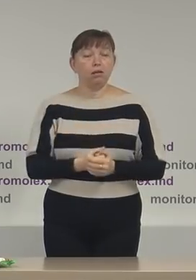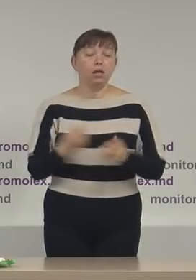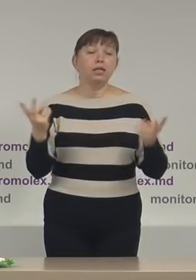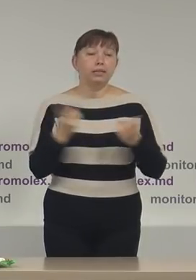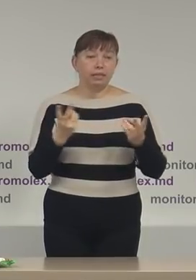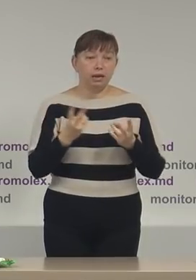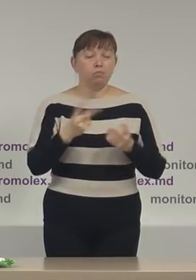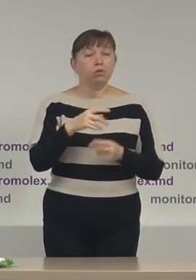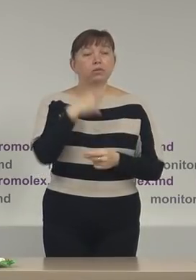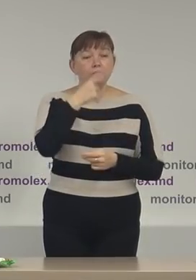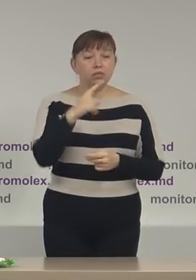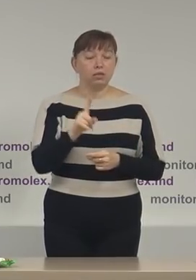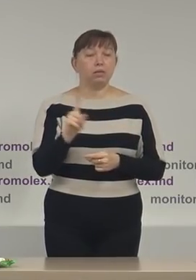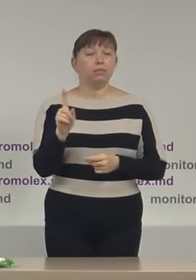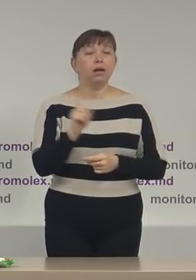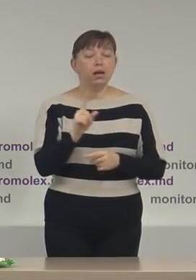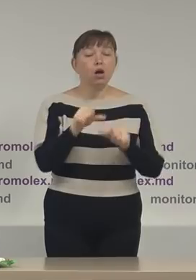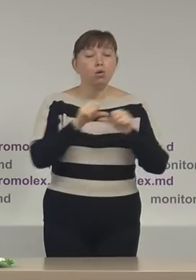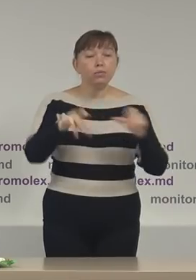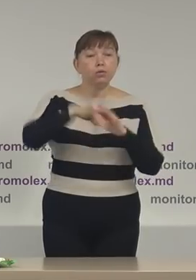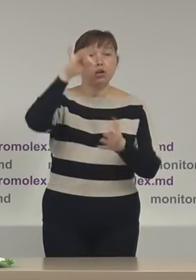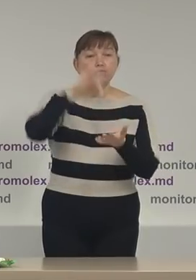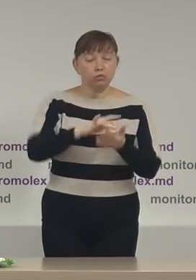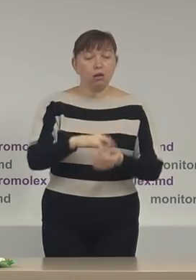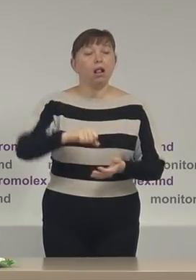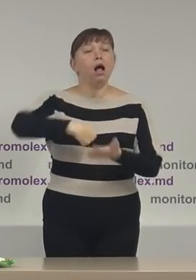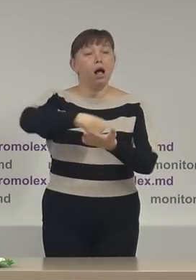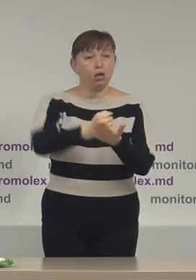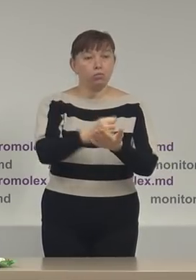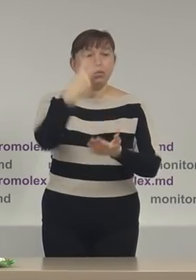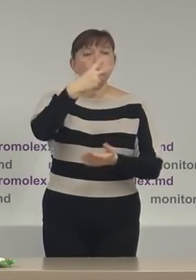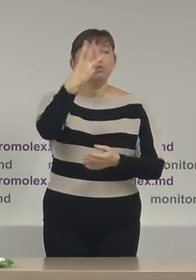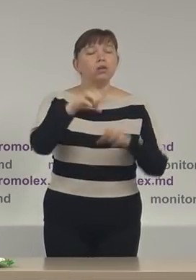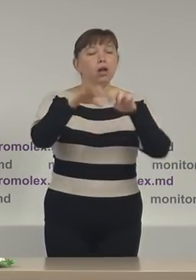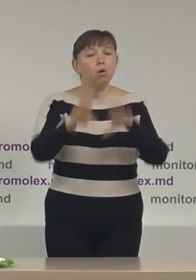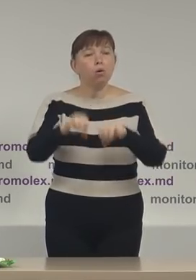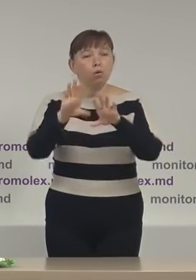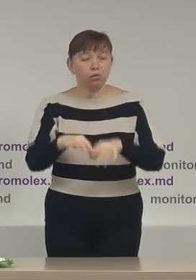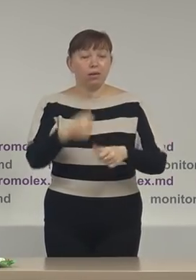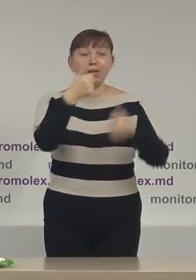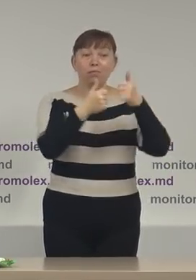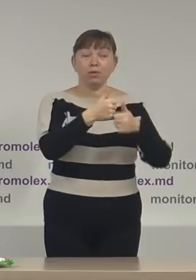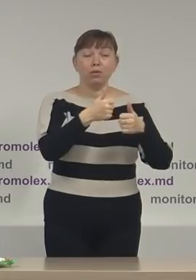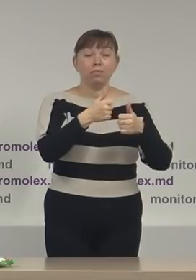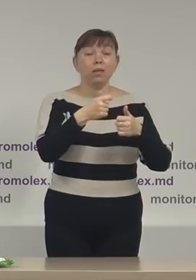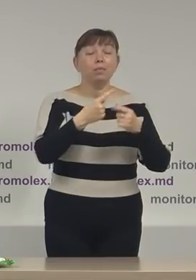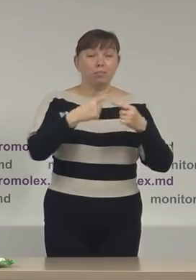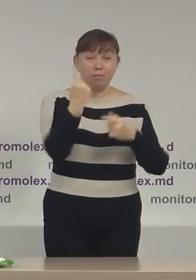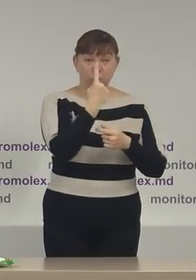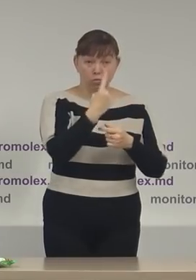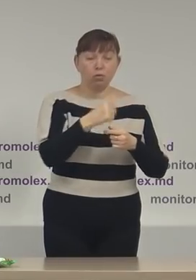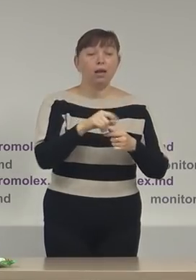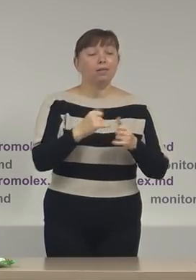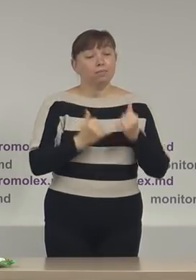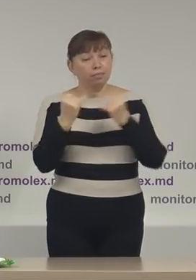trebuie să menționăm și subneam că Comisiei Electorală Centrală a adoptat 23 de hotărâri pentru turul 1, pentru organizarea turului